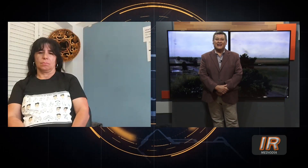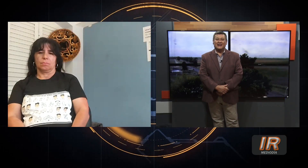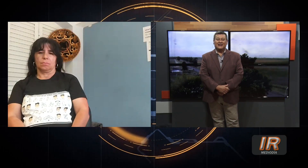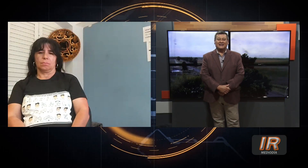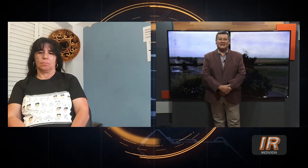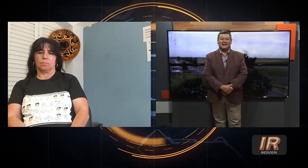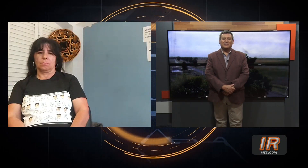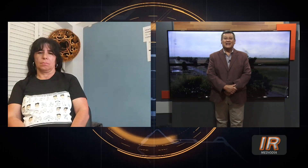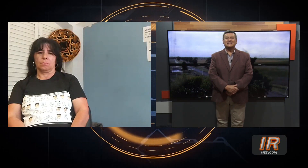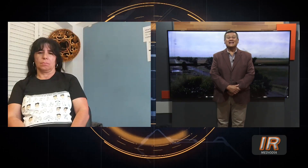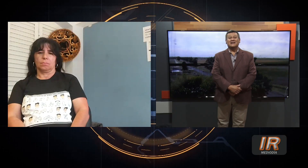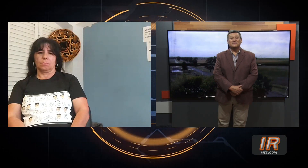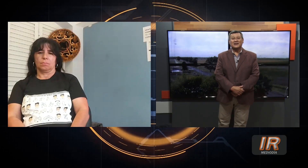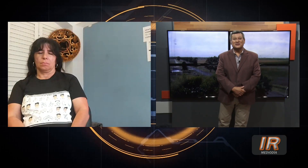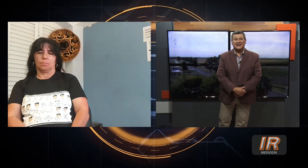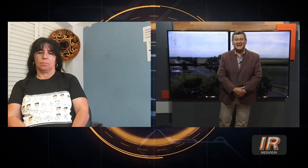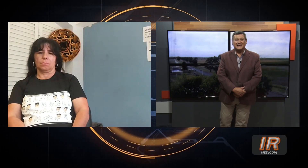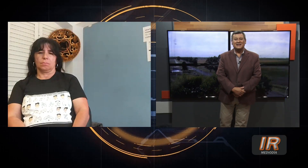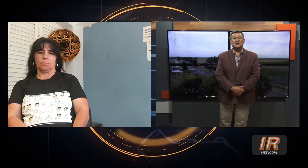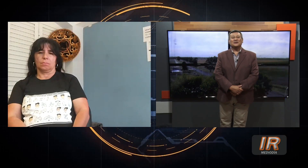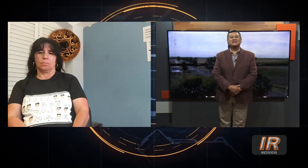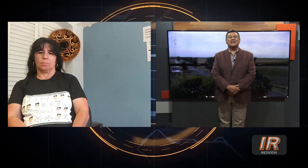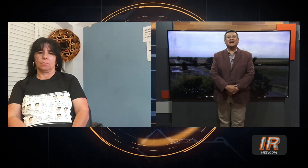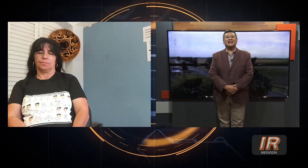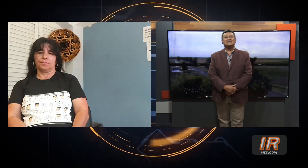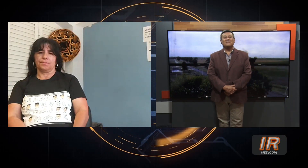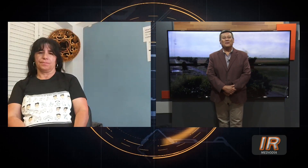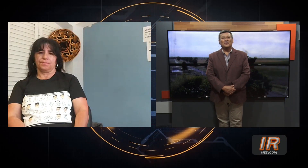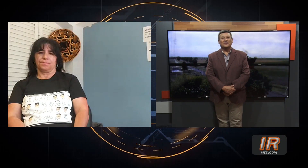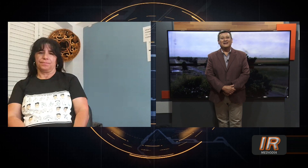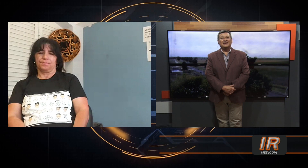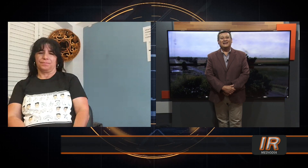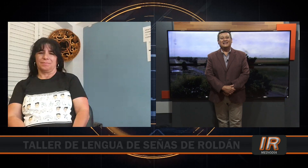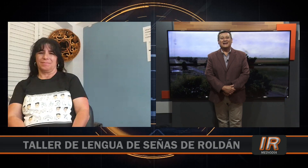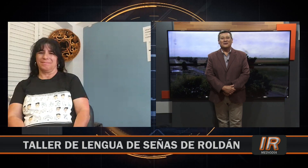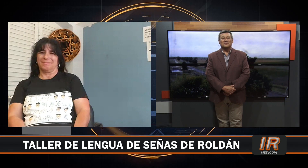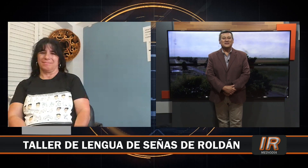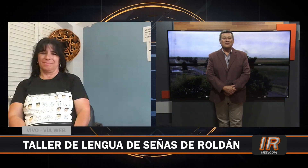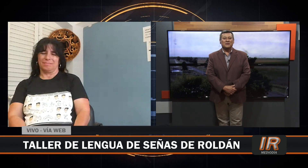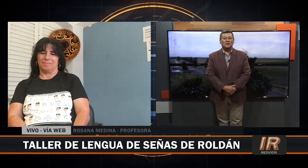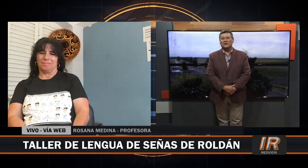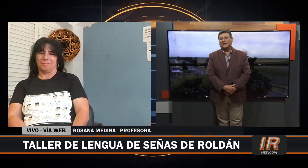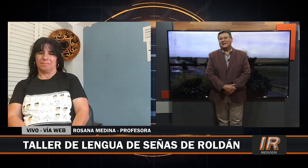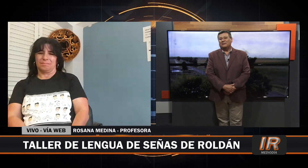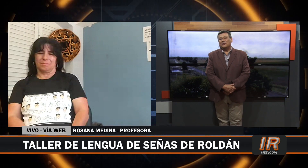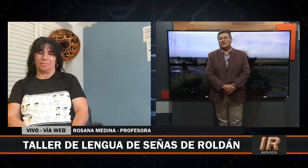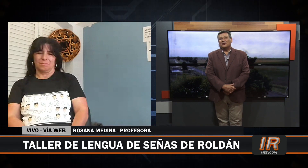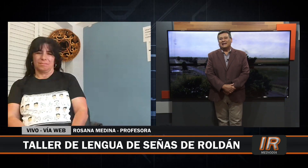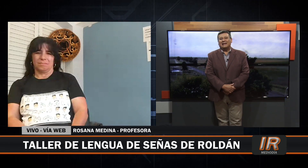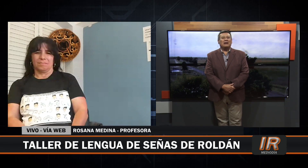Navidad. Ya la tenemos a Roxana ahí. Roxana, gracias por estar como siempre. Y bueno, un poco el